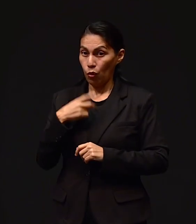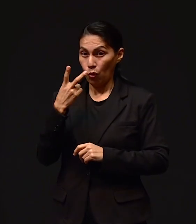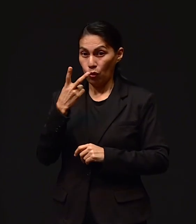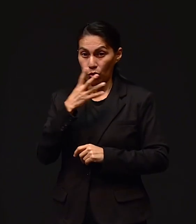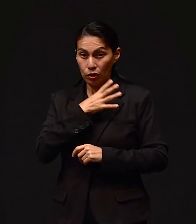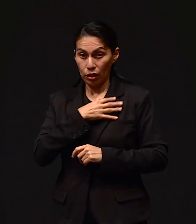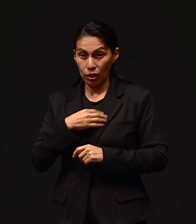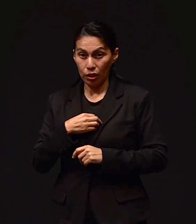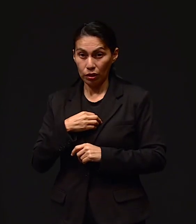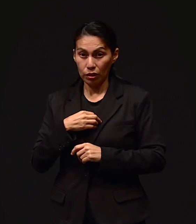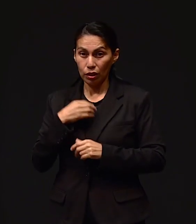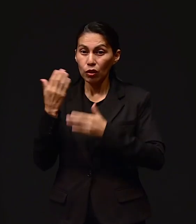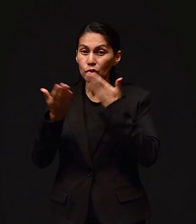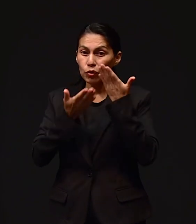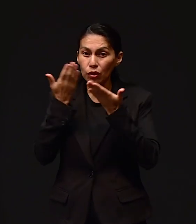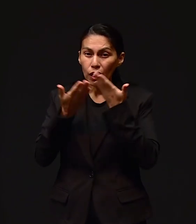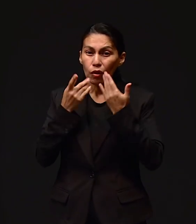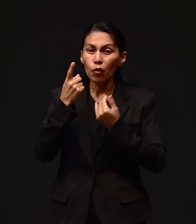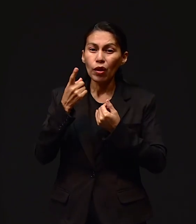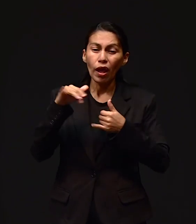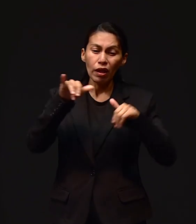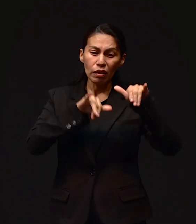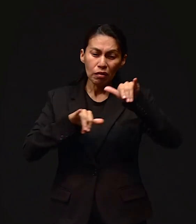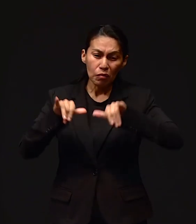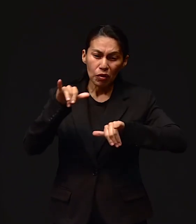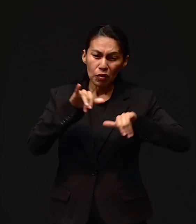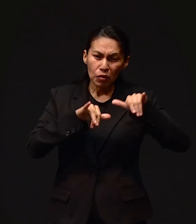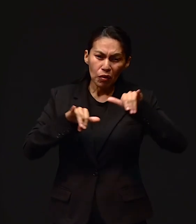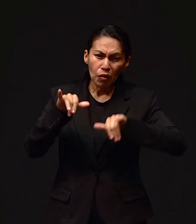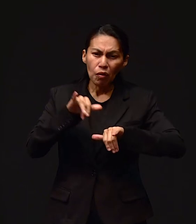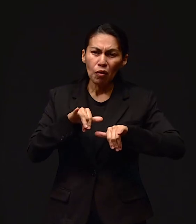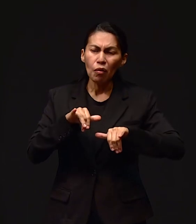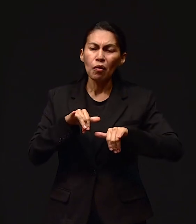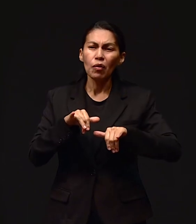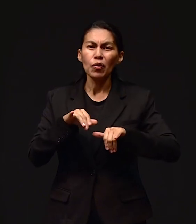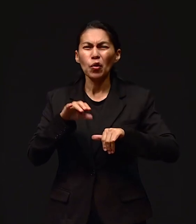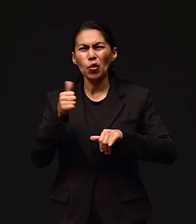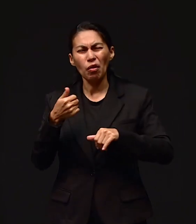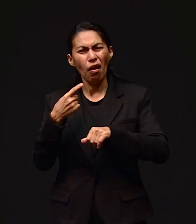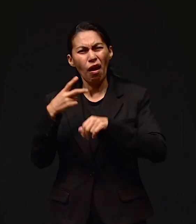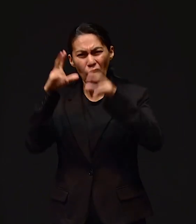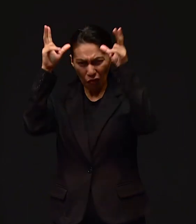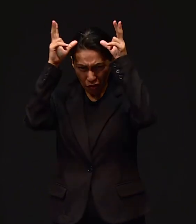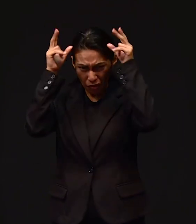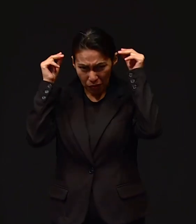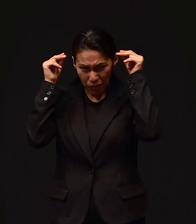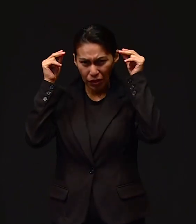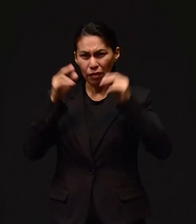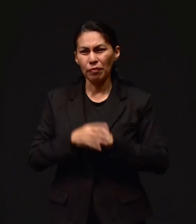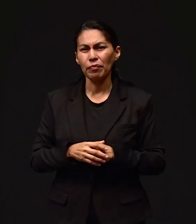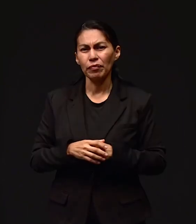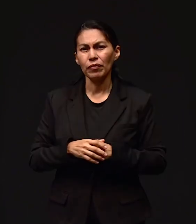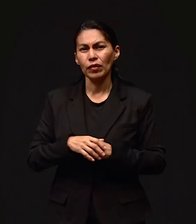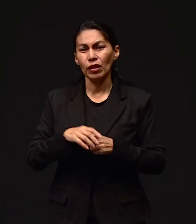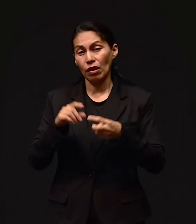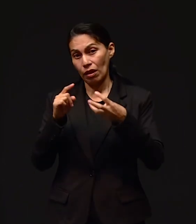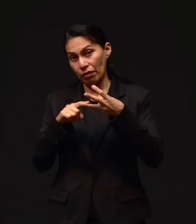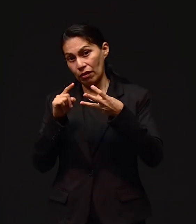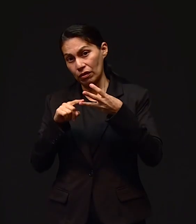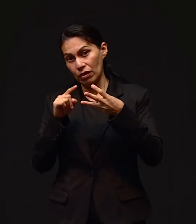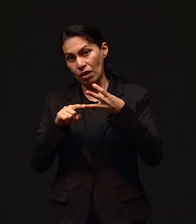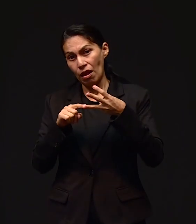estudiando. Una estudiaba químico, clínico, biólogo, y la otra estudiaba enfermería. Y la tercera estaba